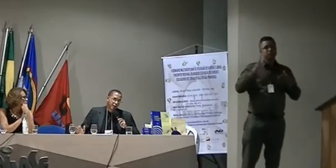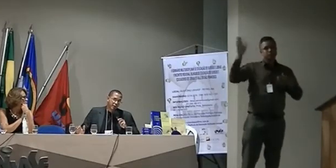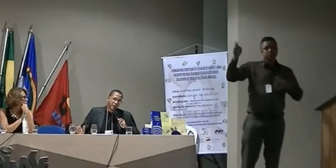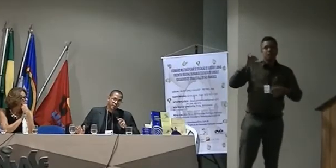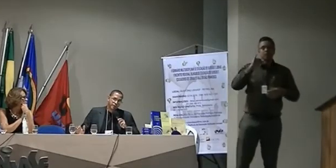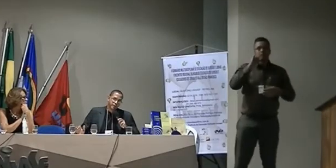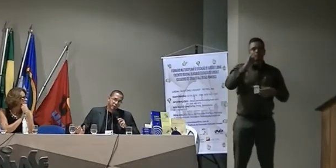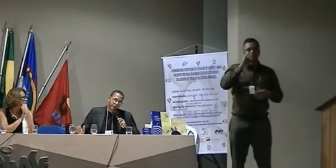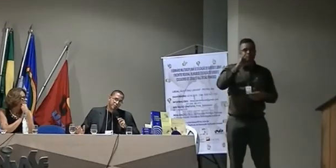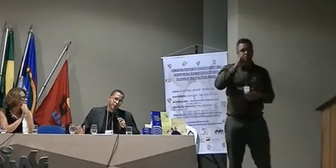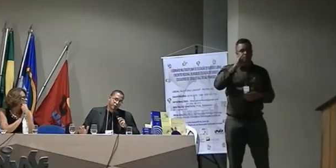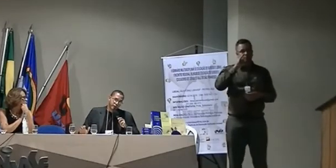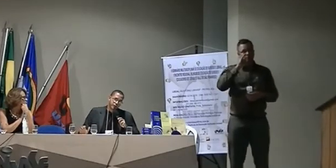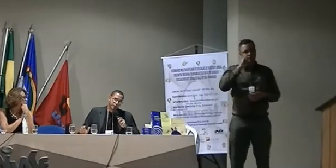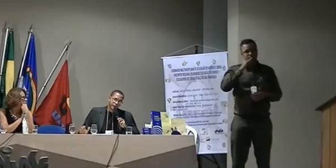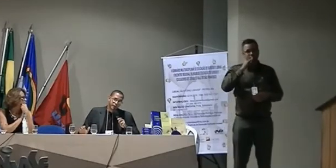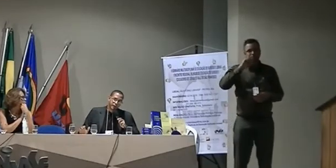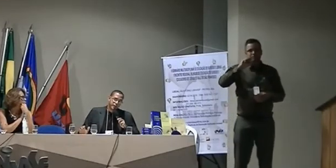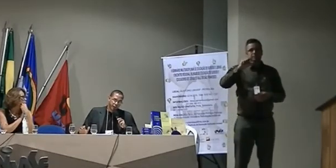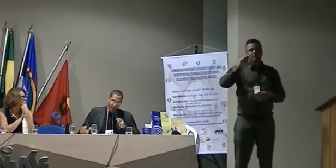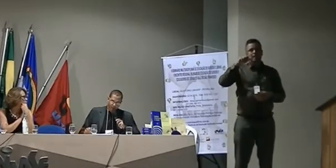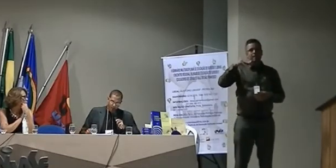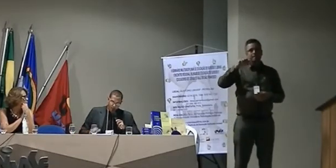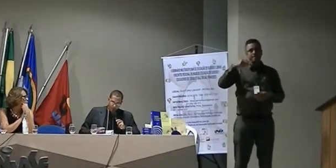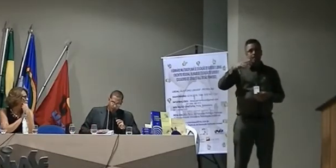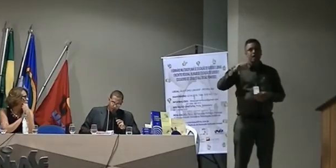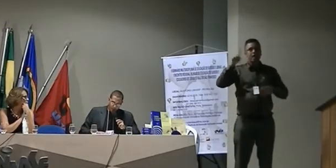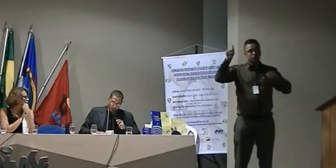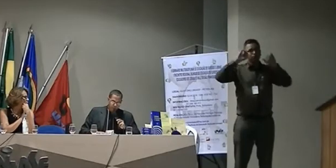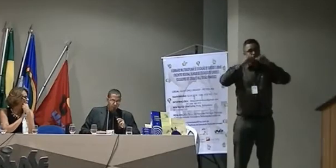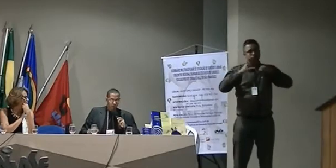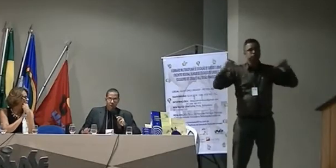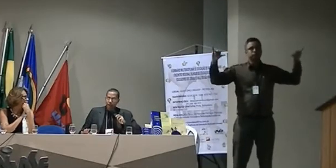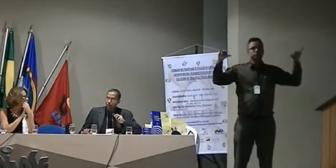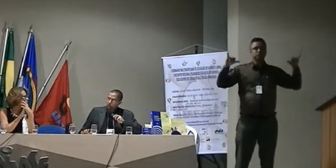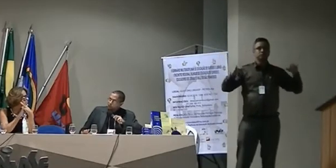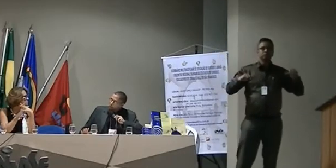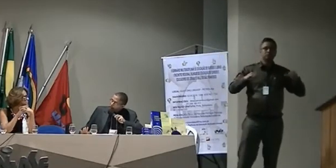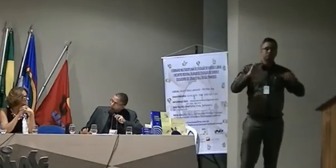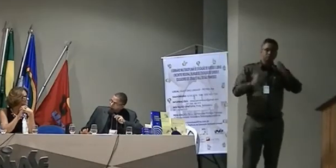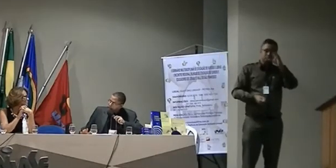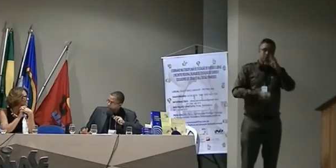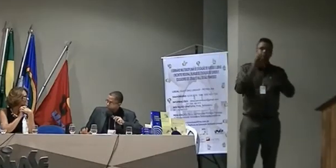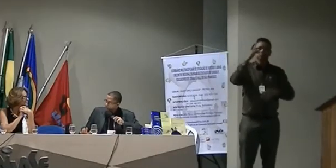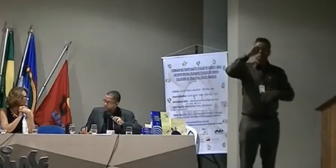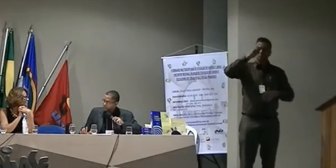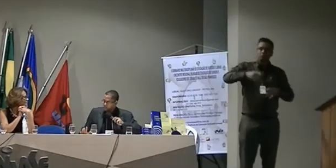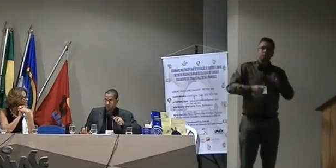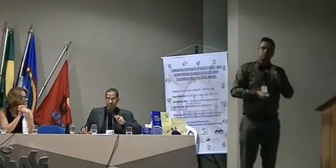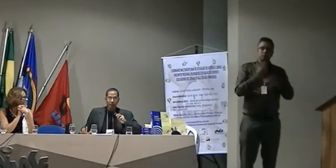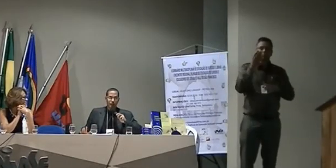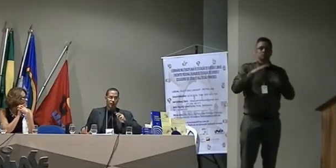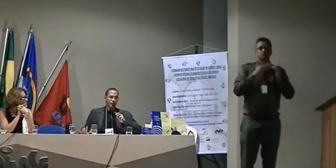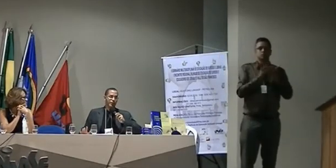marco realmente muito importante para a inclusão que se alguém eu falei em 1994 ou seja